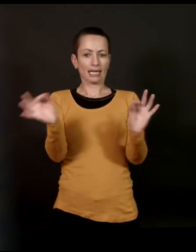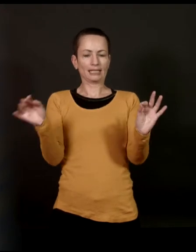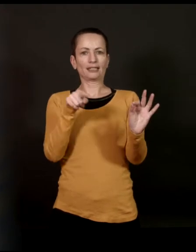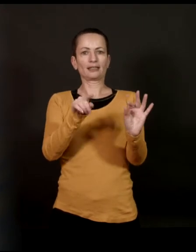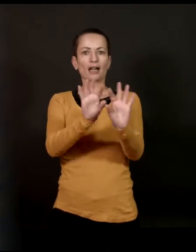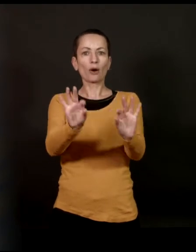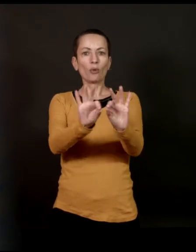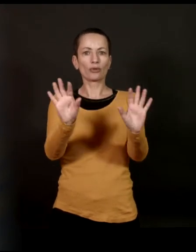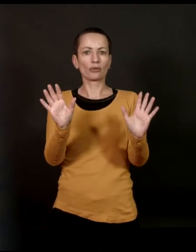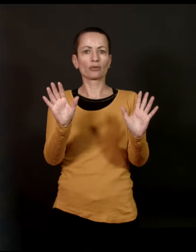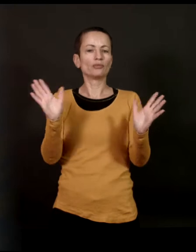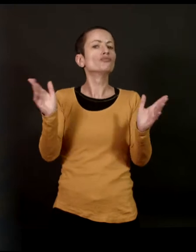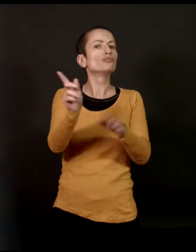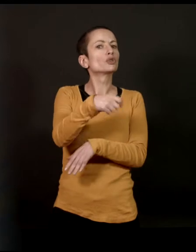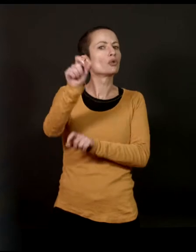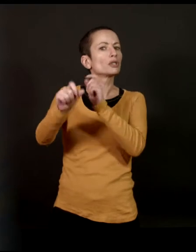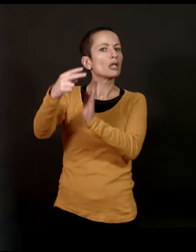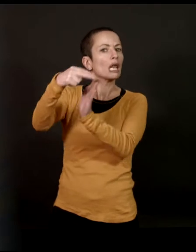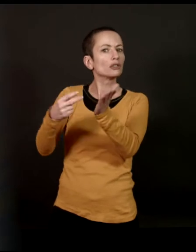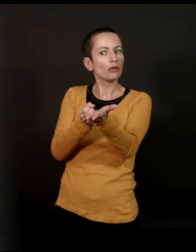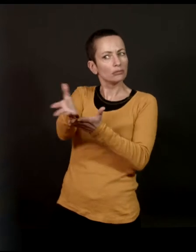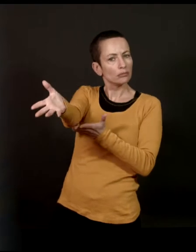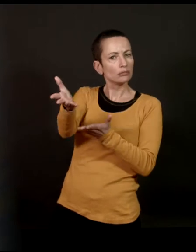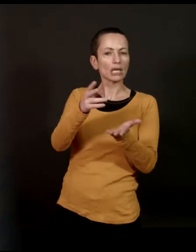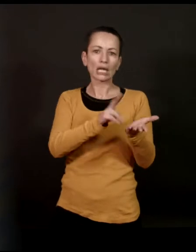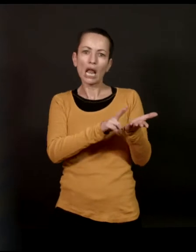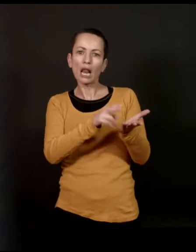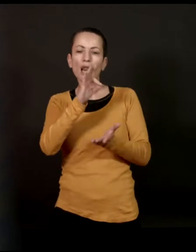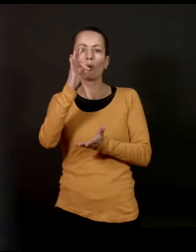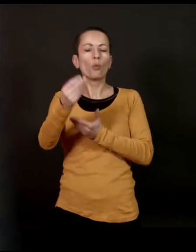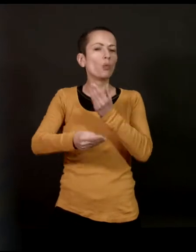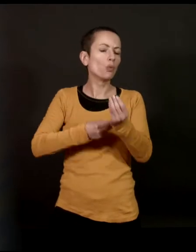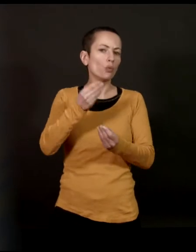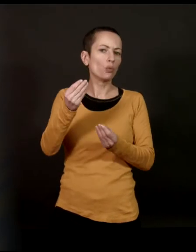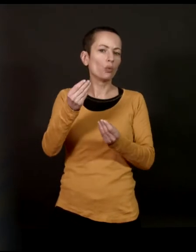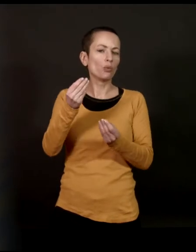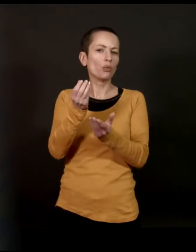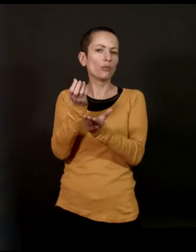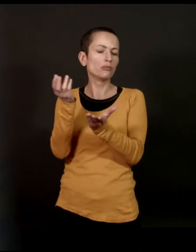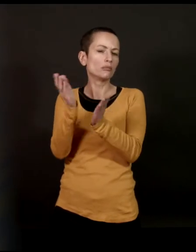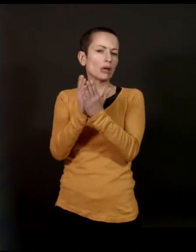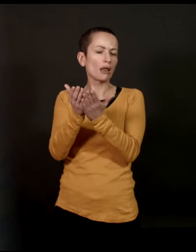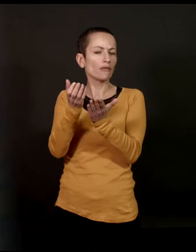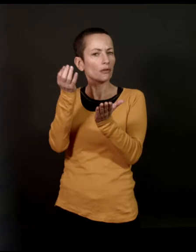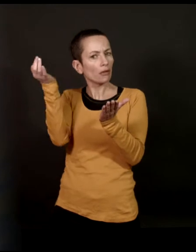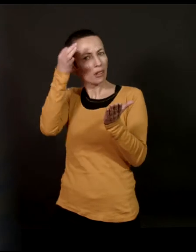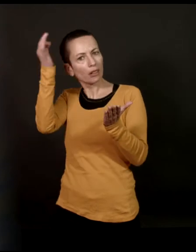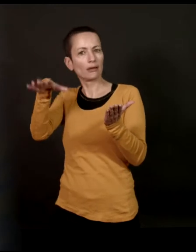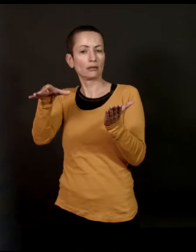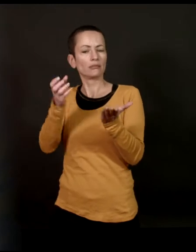Il y un récit. Après, on signale bien au lecteur s'il s'agit de la réalité ou d'une oeuvre romanesque. Mais